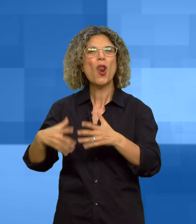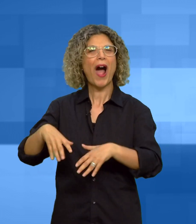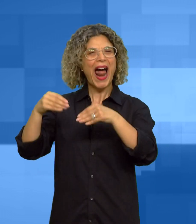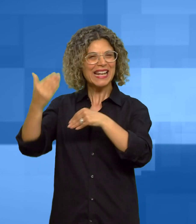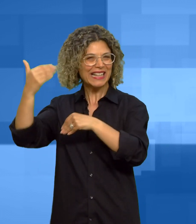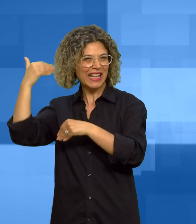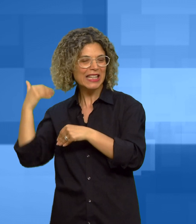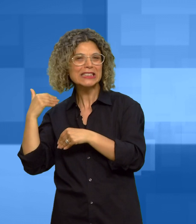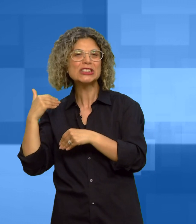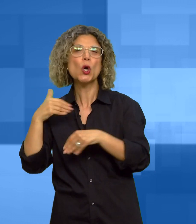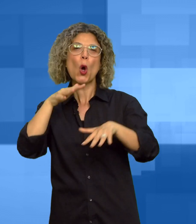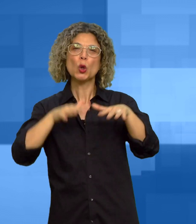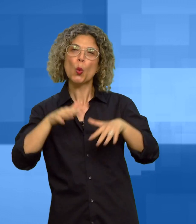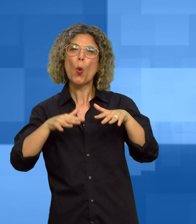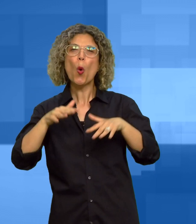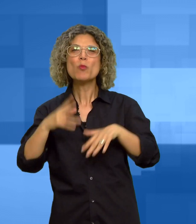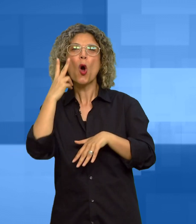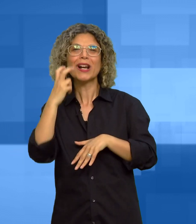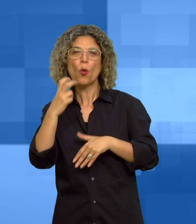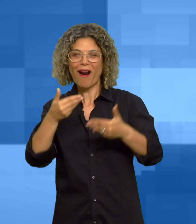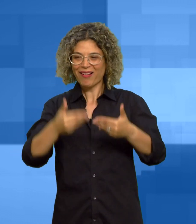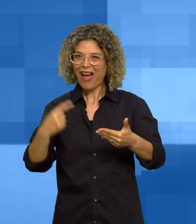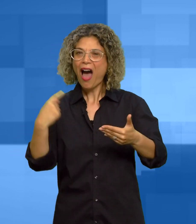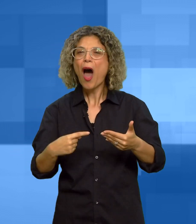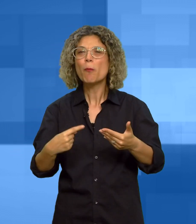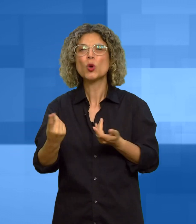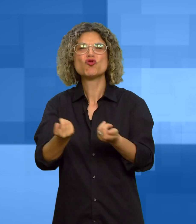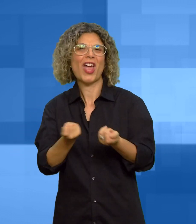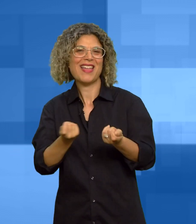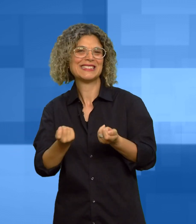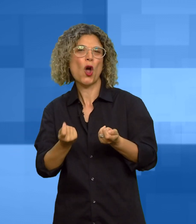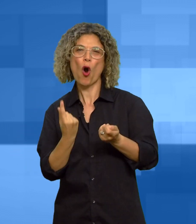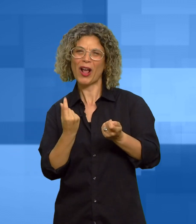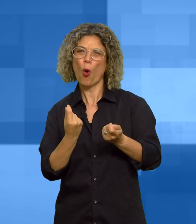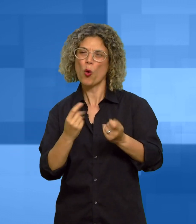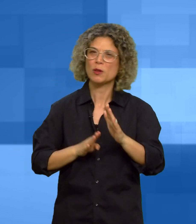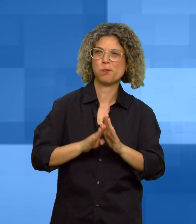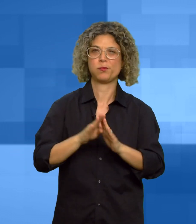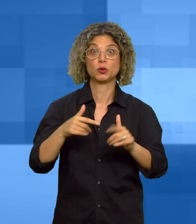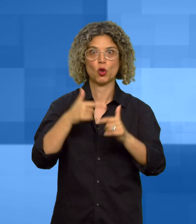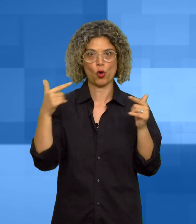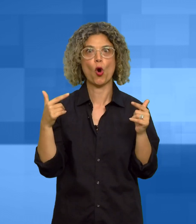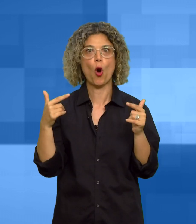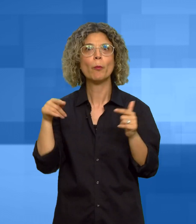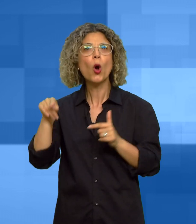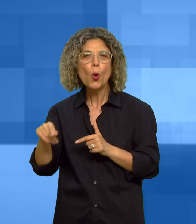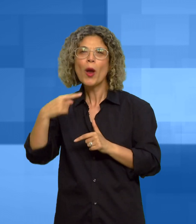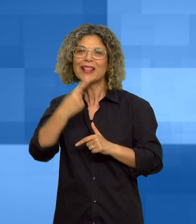delle riserve rispetto agli alti costi di gestione della terra battuta considerando anche la